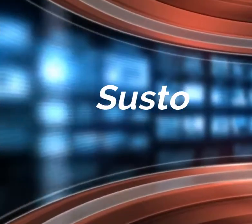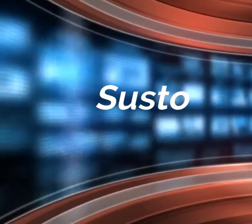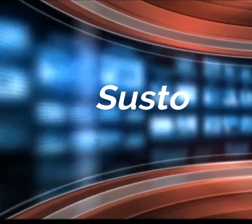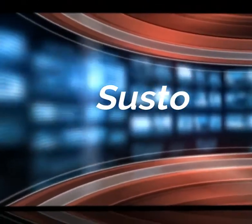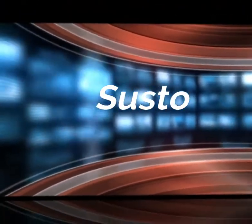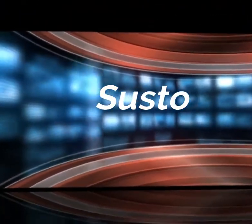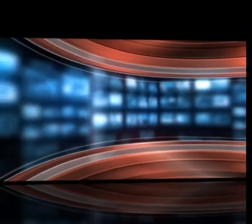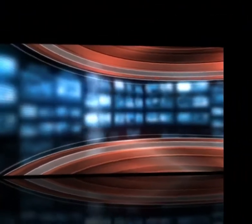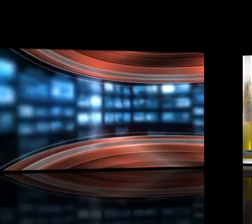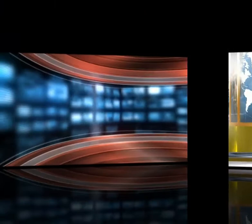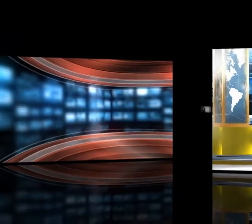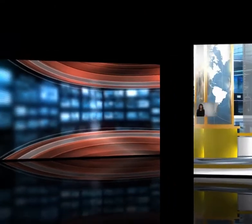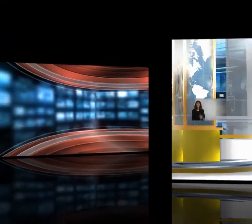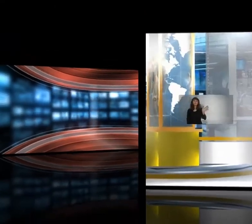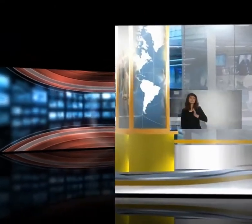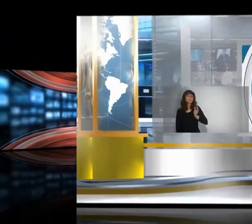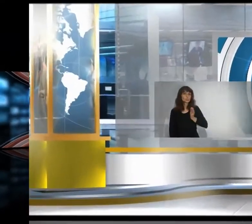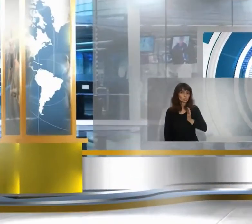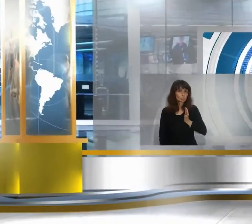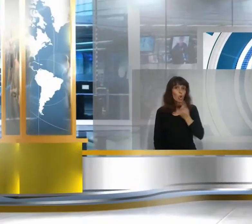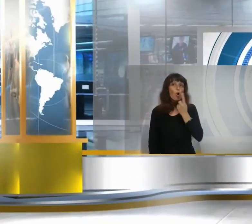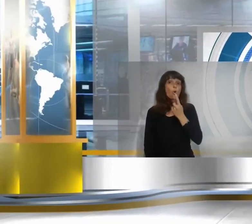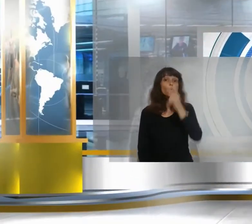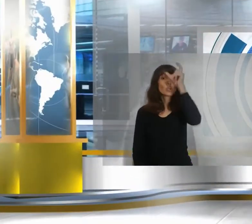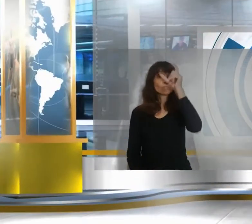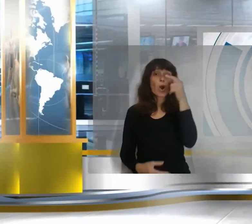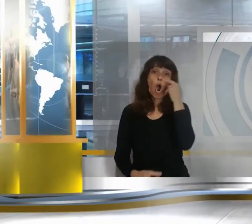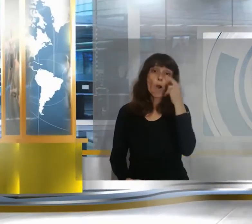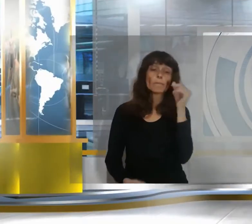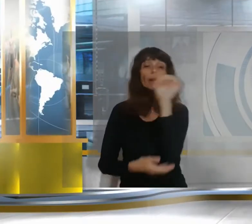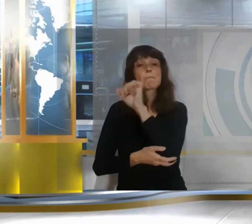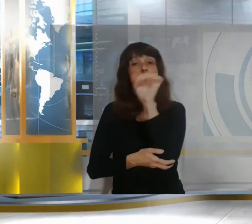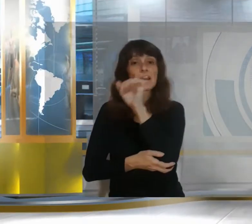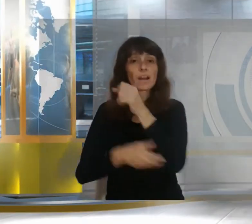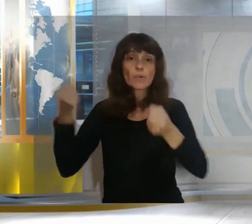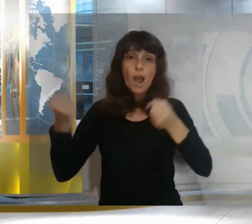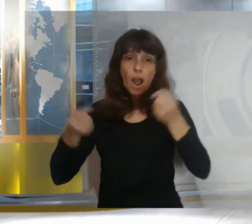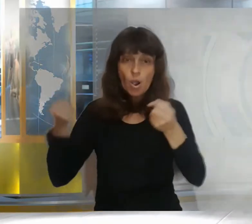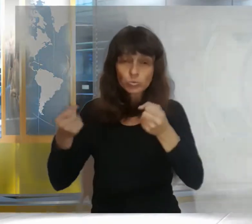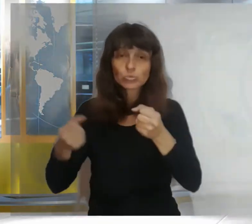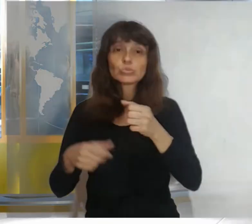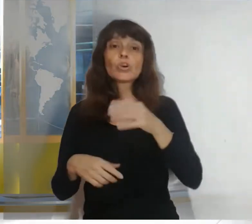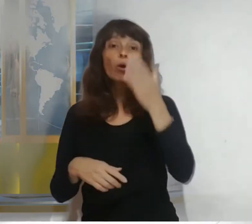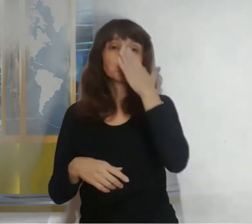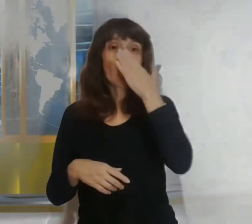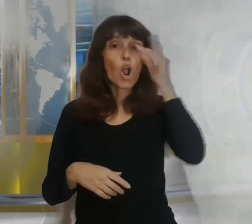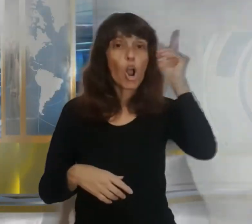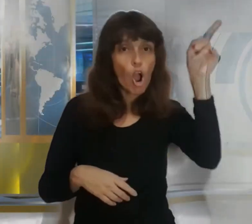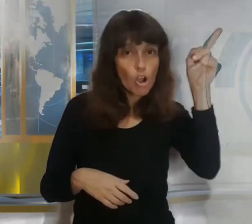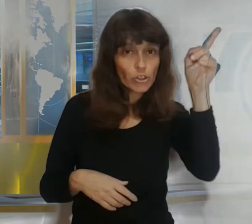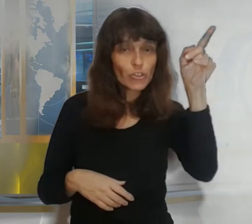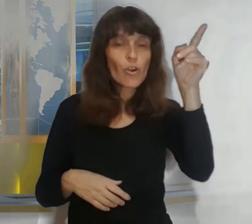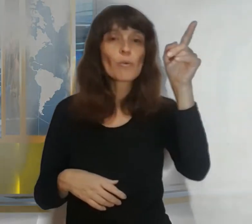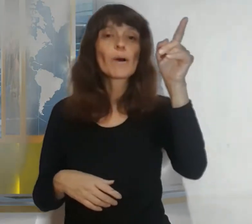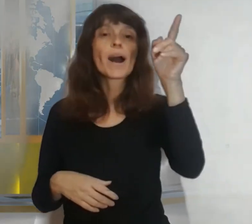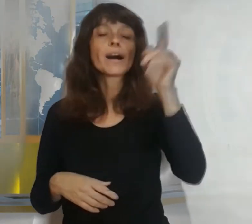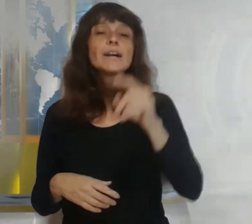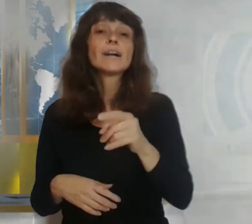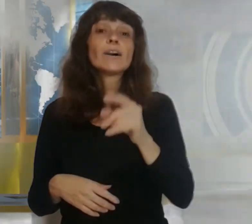susto un hombre manejaba su auto en el barrio de alta córdoba en la capital cordobesa cuando de pronto observó con horror